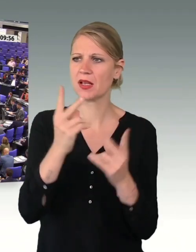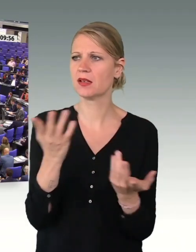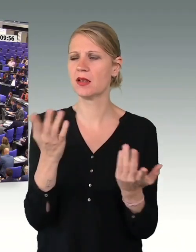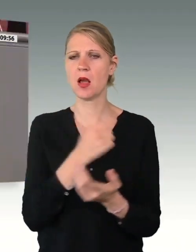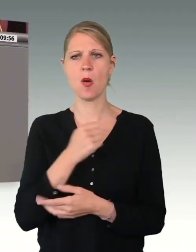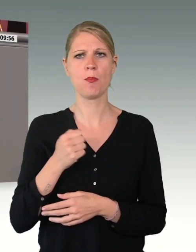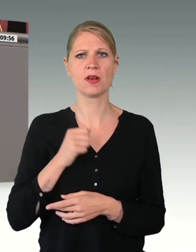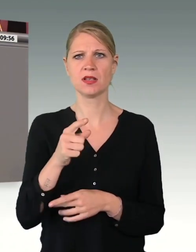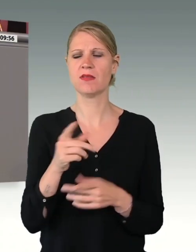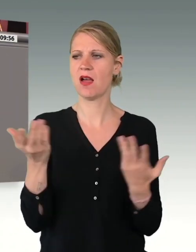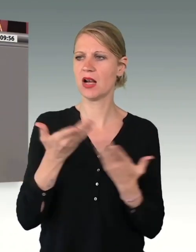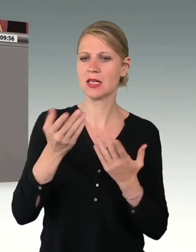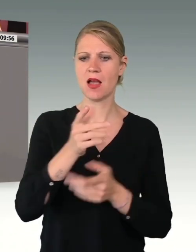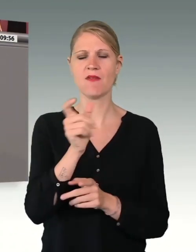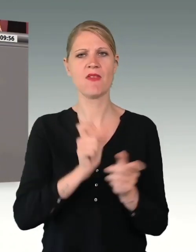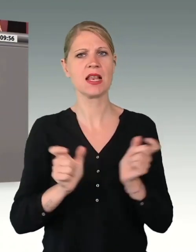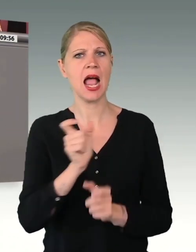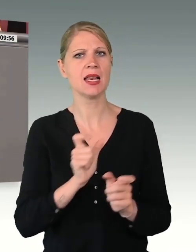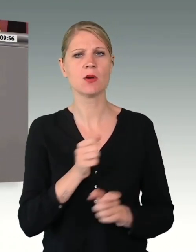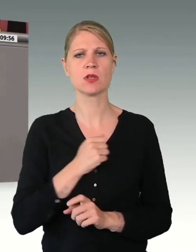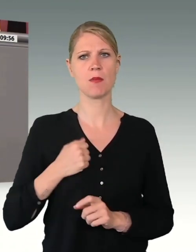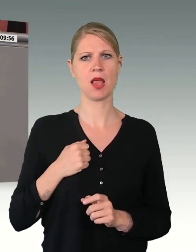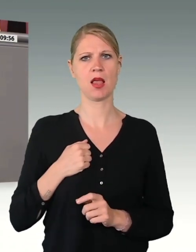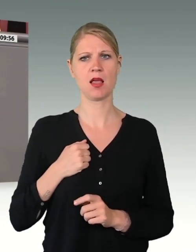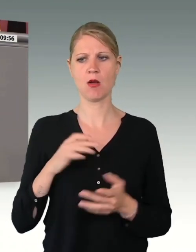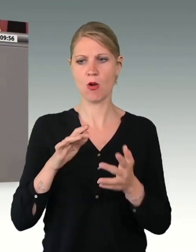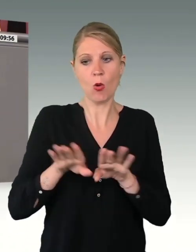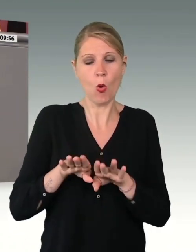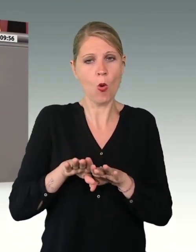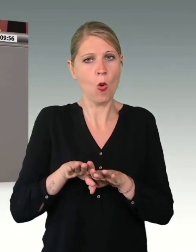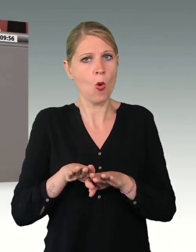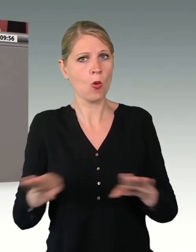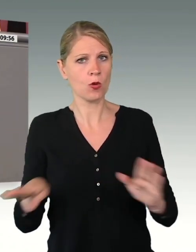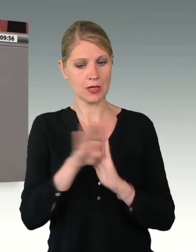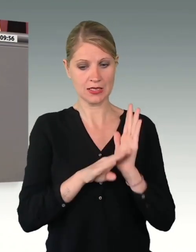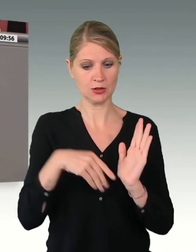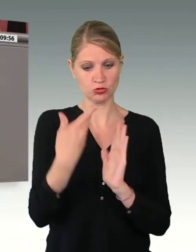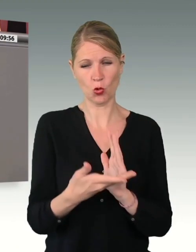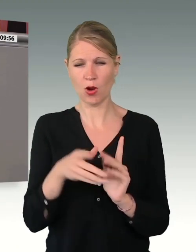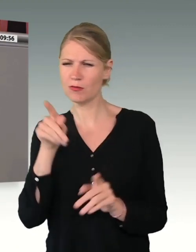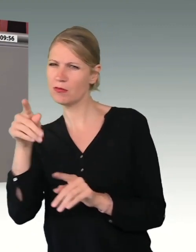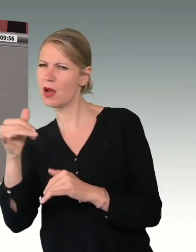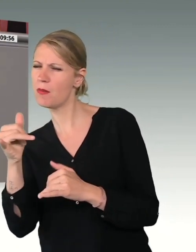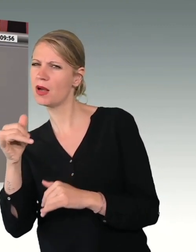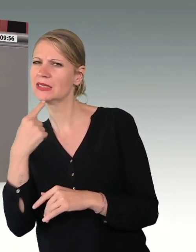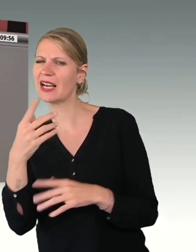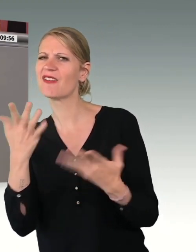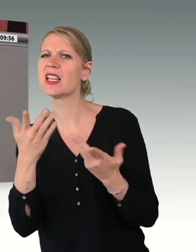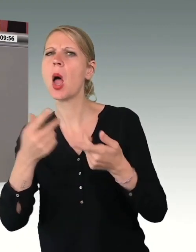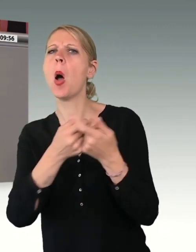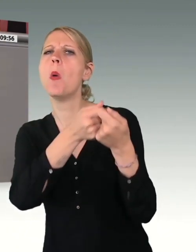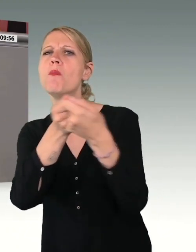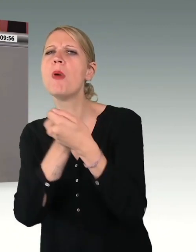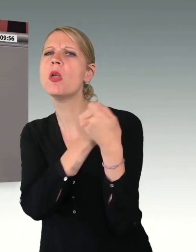eine Verteidigungsarmee ist. Stattdessen reden Sie aber von Bündnisverteidigung. Die NATO hat sich weder in diesen